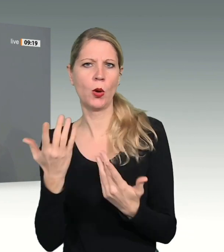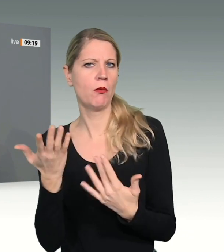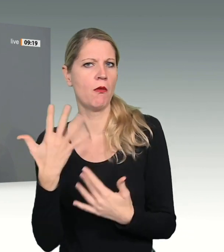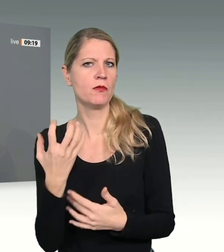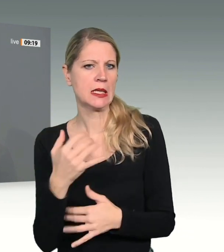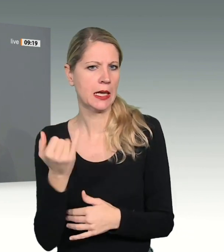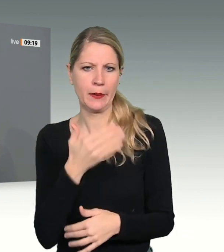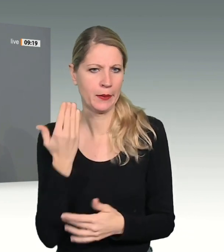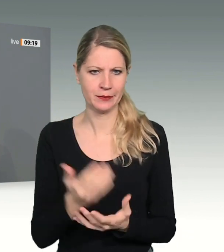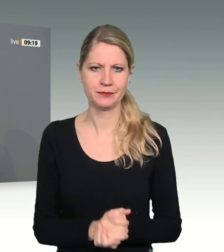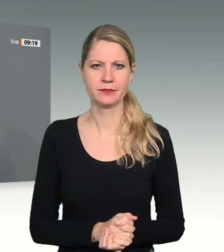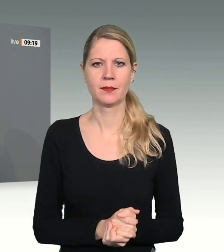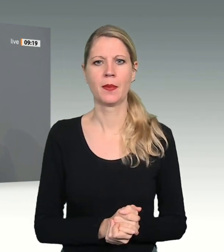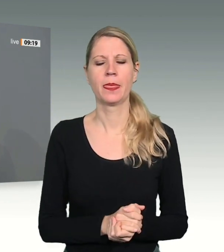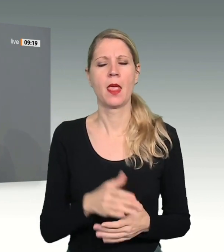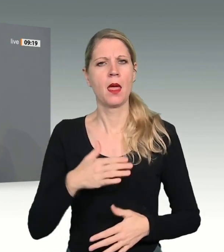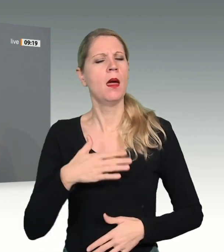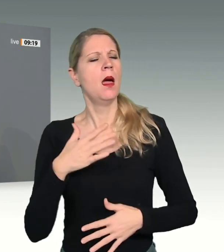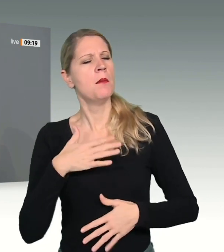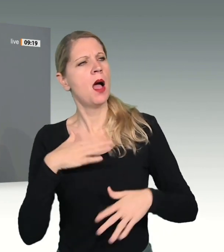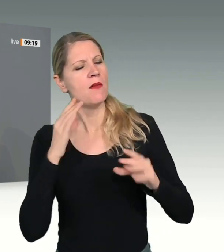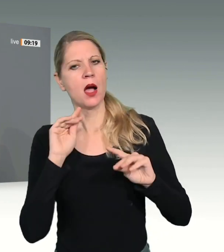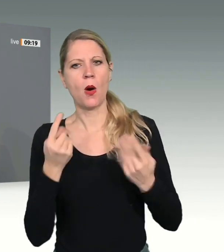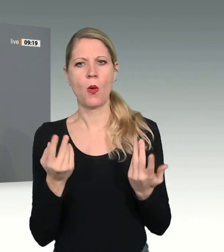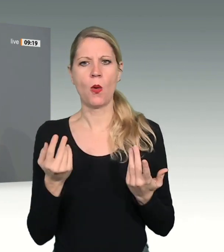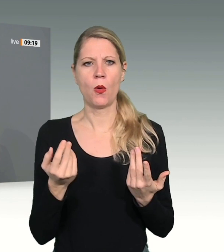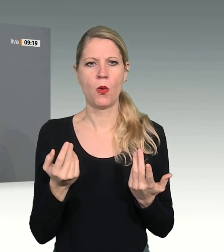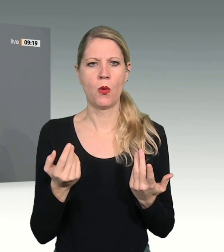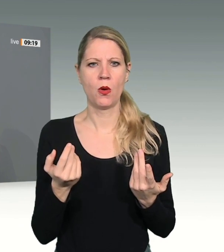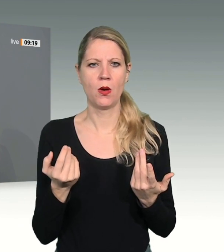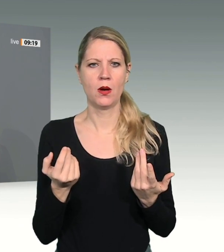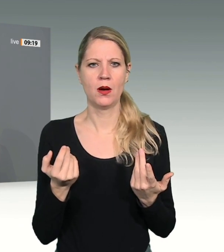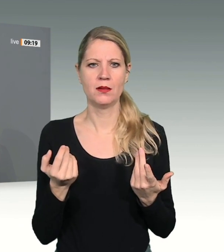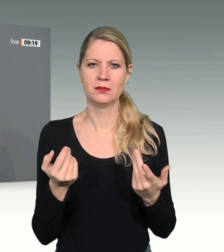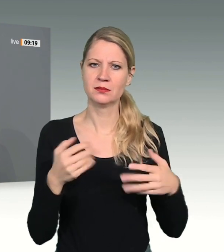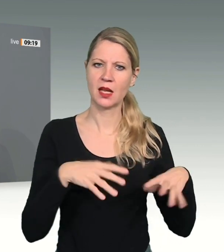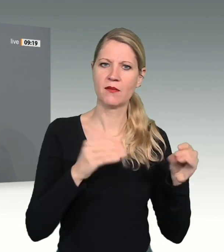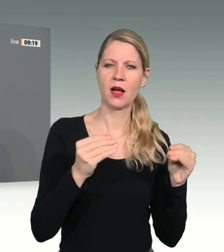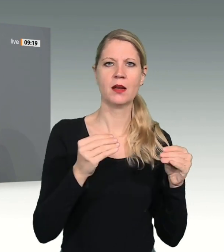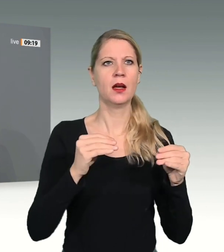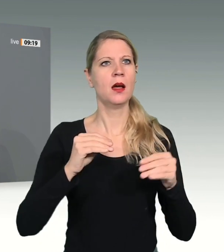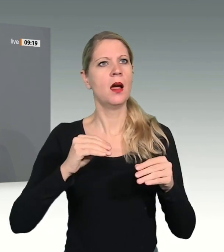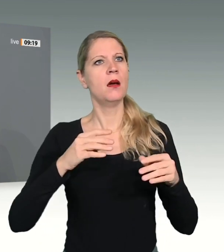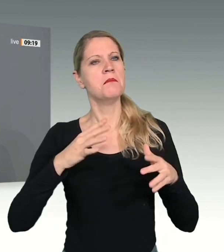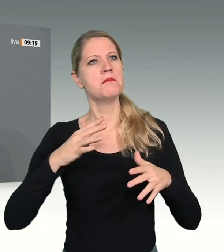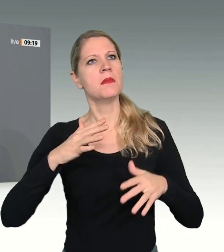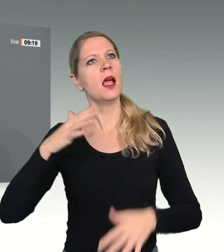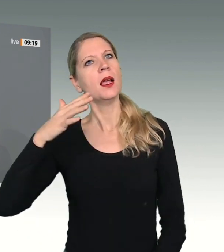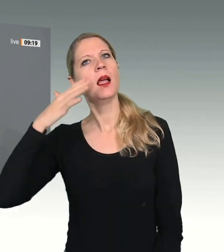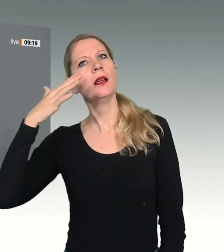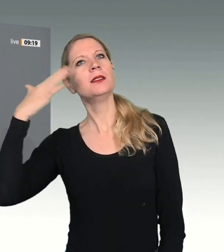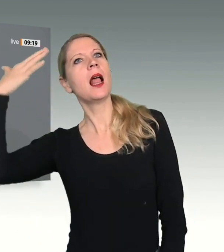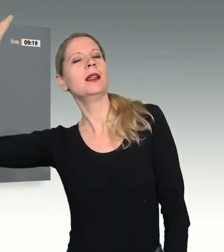idealistischem Protest, wenn er anfängt, zu strafbaren Mitteln zu greifen, nicht auch